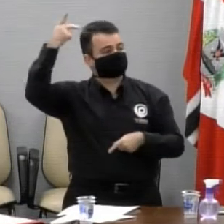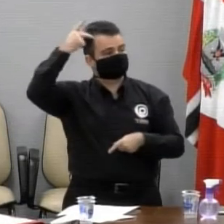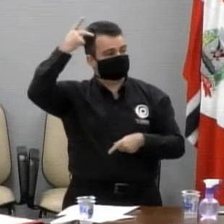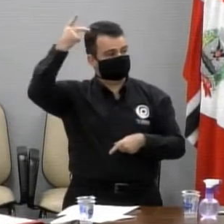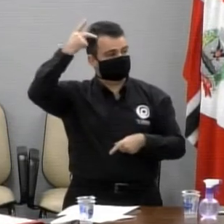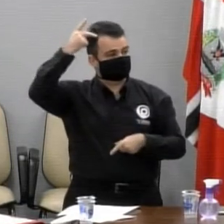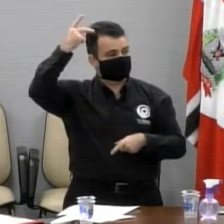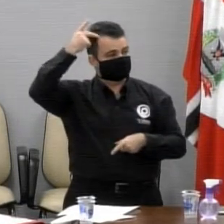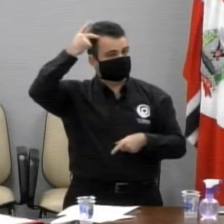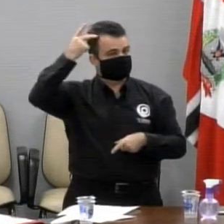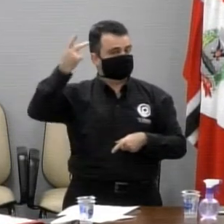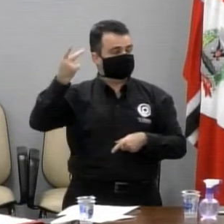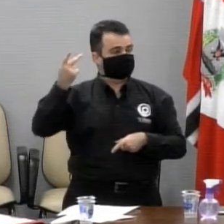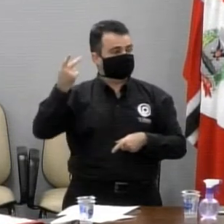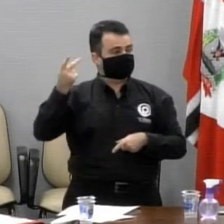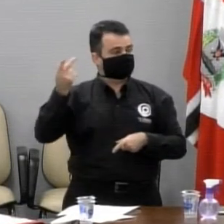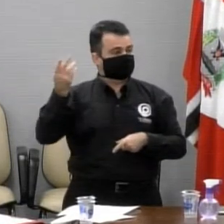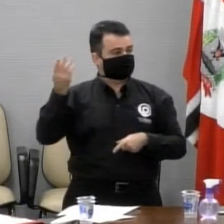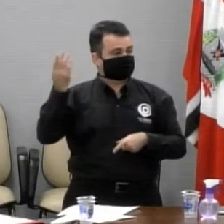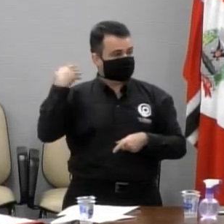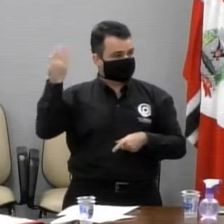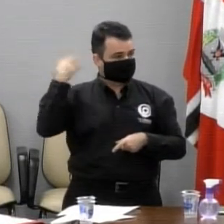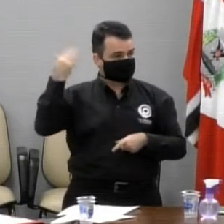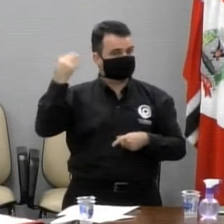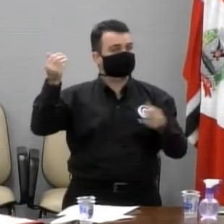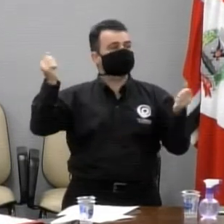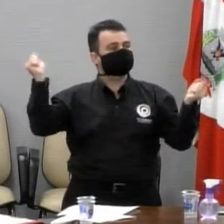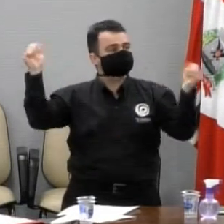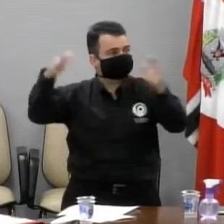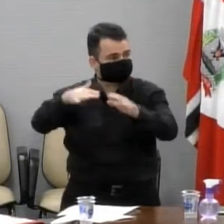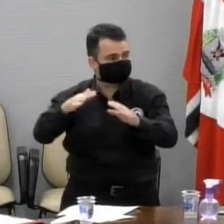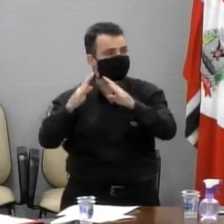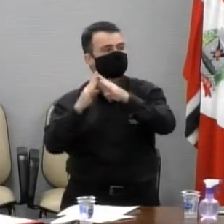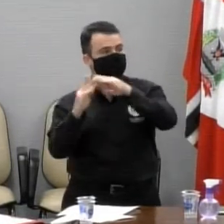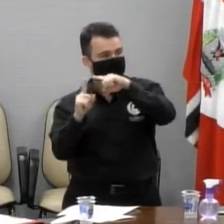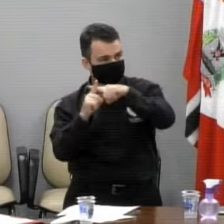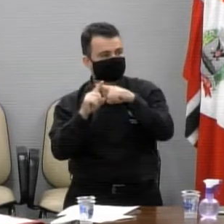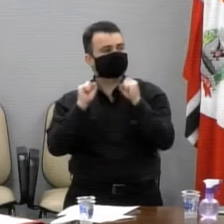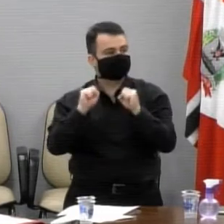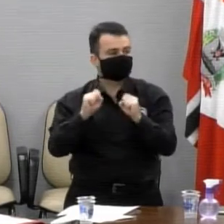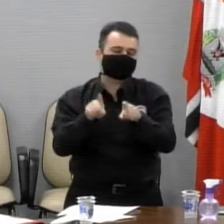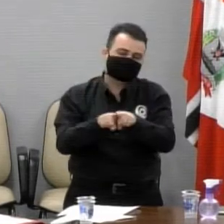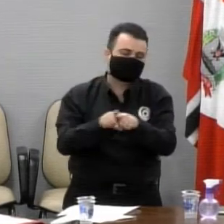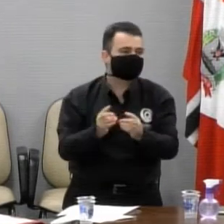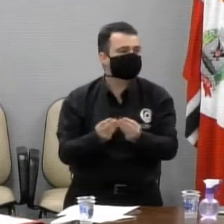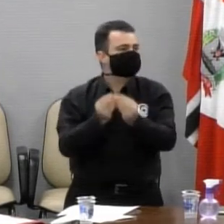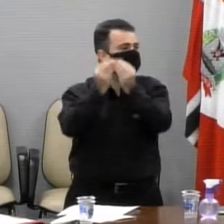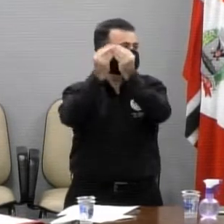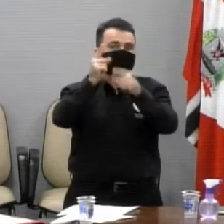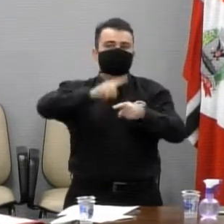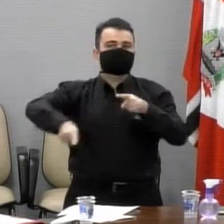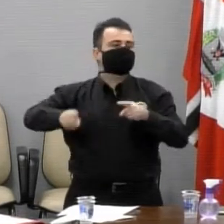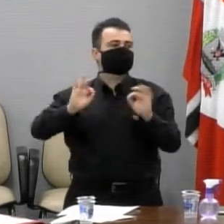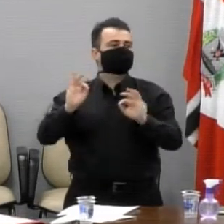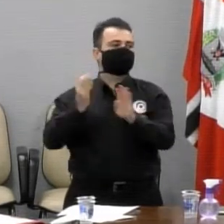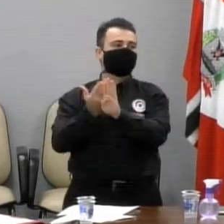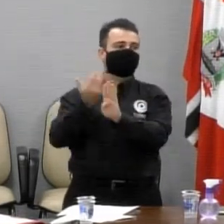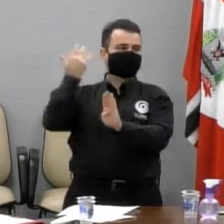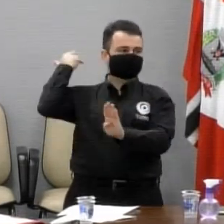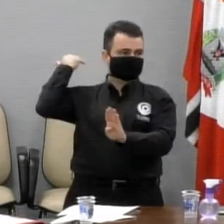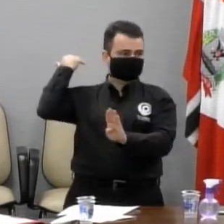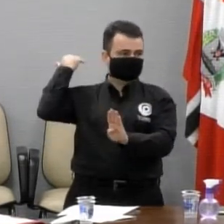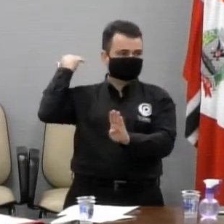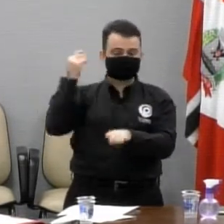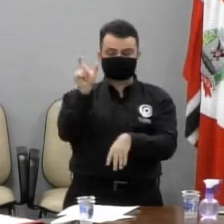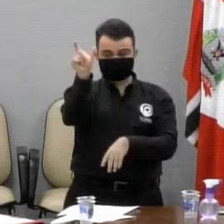os cultos coletivos não estavam proibidos, cultos, missas coletivas não estavam proibidos, Dom Odilo